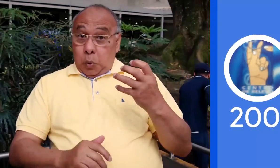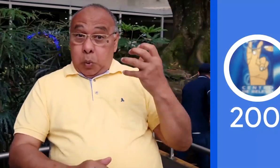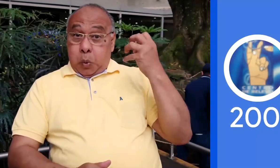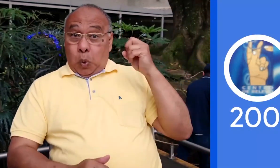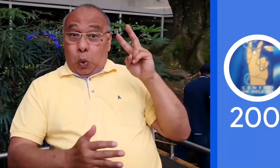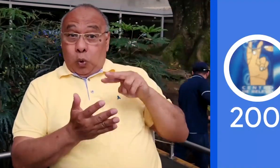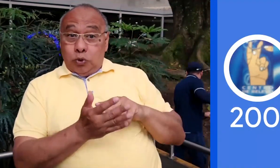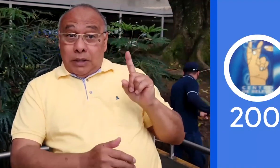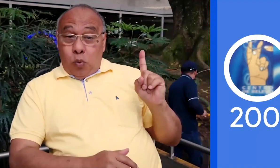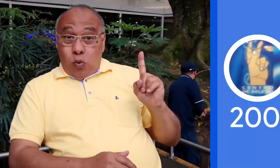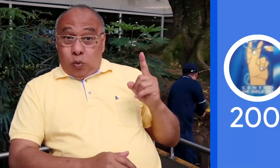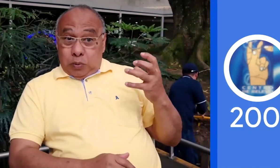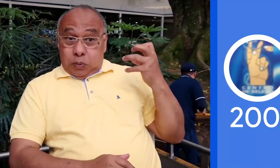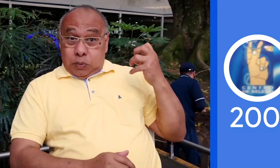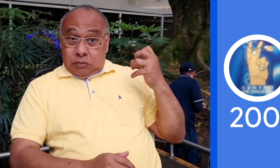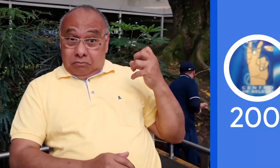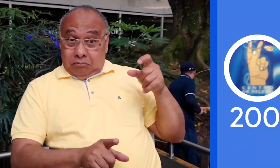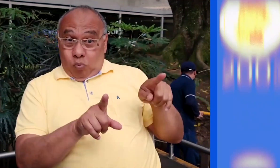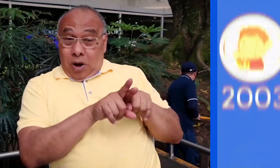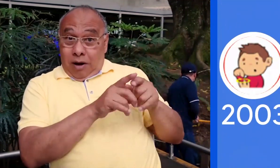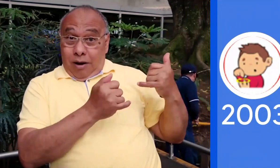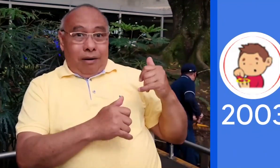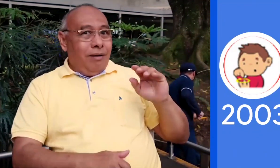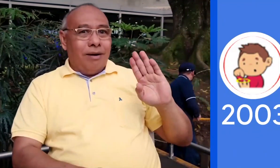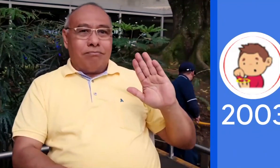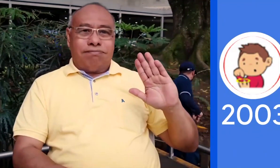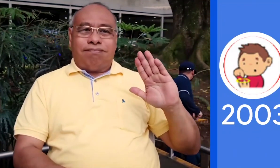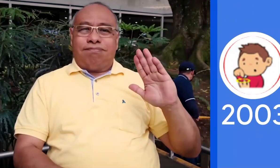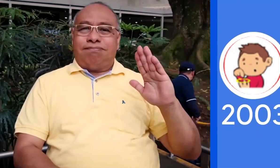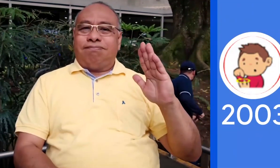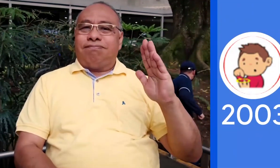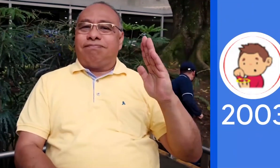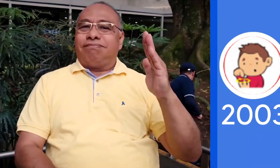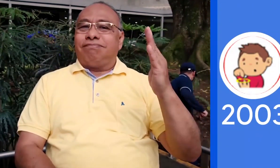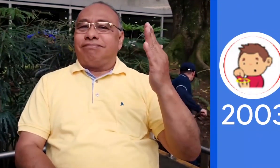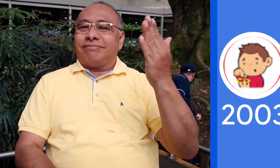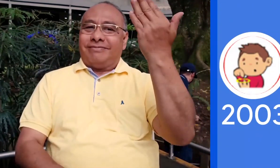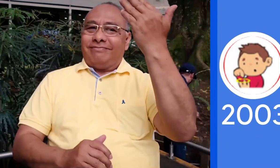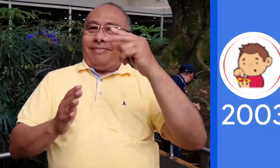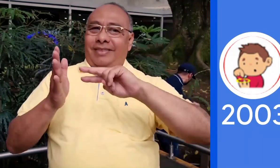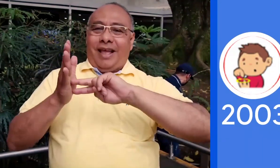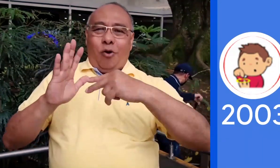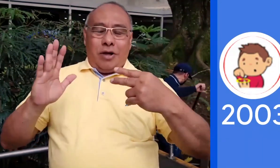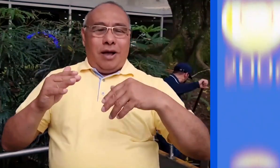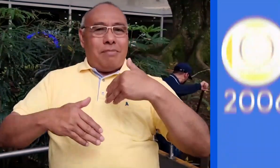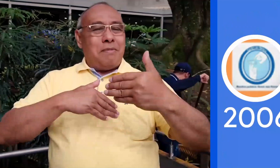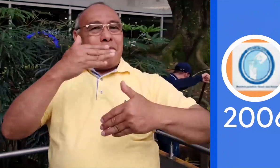cambios correspondientes. El centro de relevo del 2001 no es el mismo centro de ahora, sino que ha tenido un proceso de evolución tecnológica también